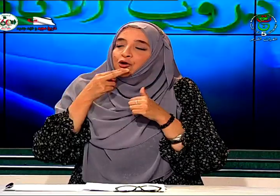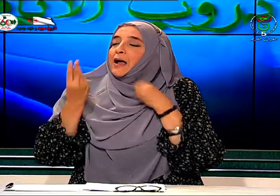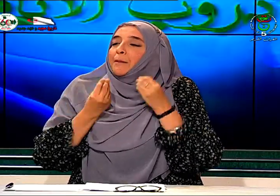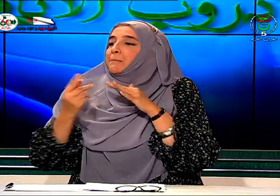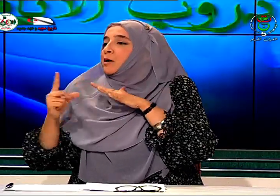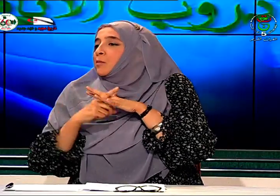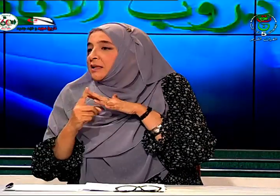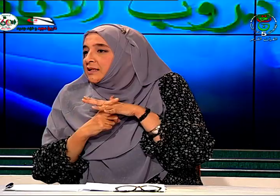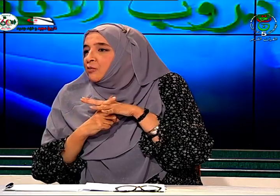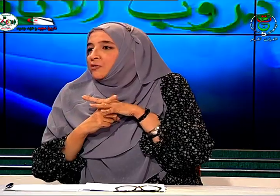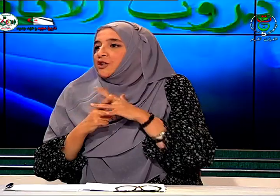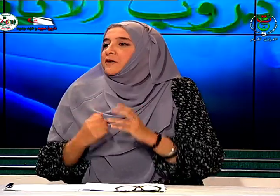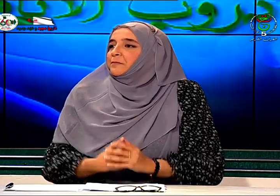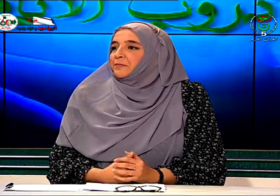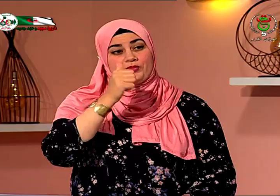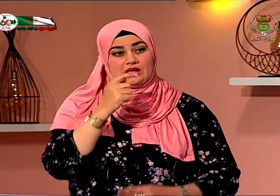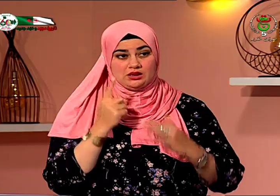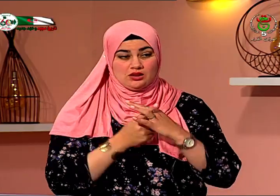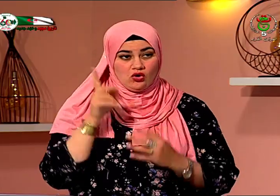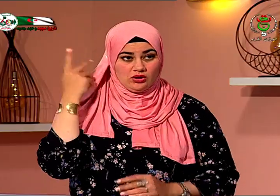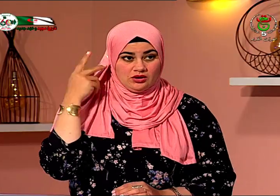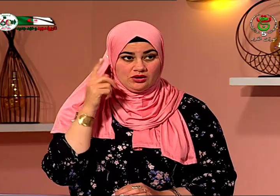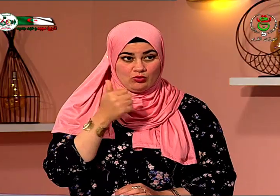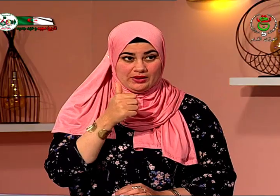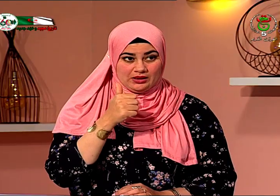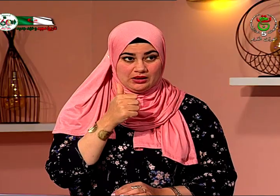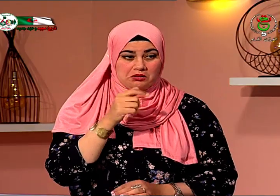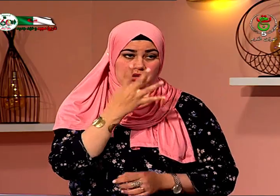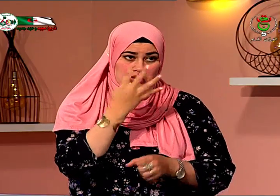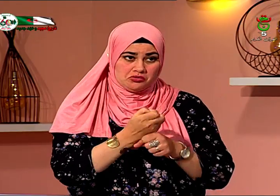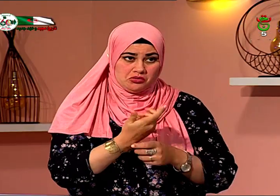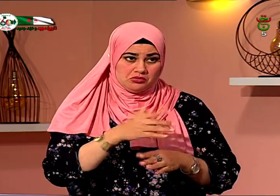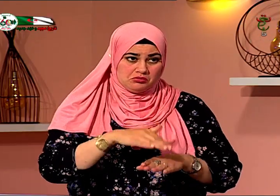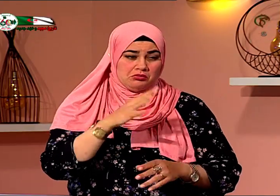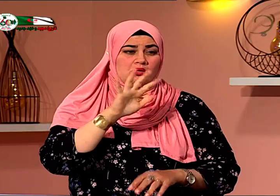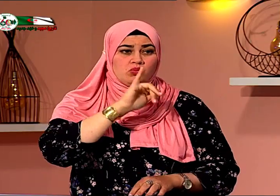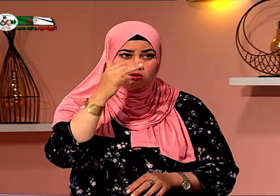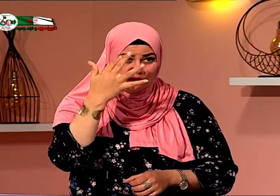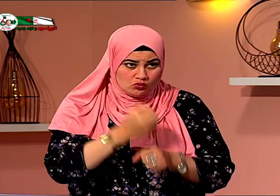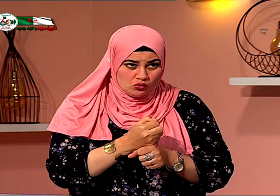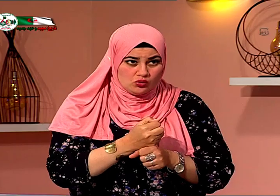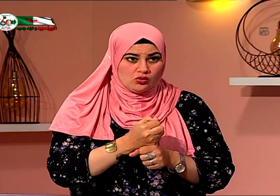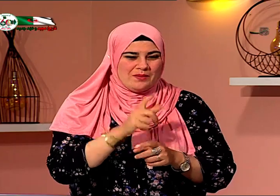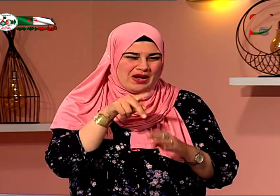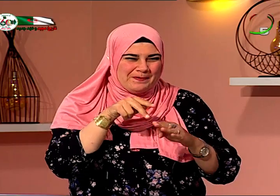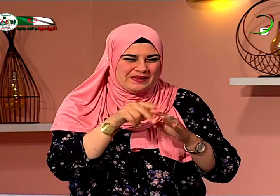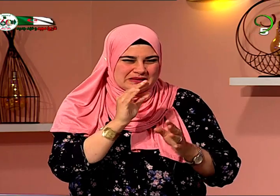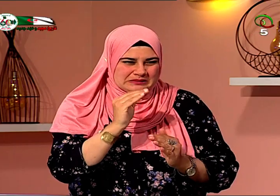أم مدرسة مدمجة في بداية الأمر التحقت بقسم المدمج يعني في